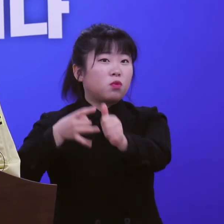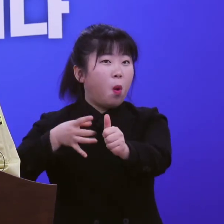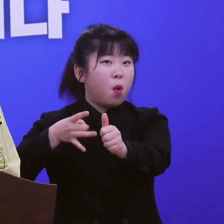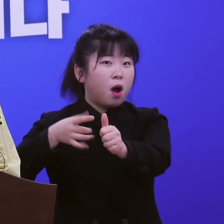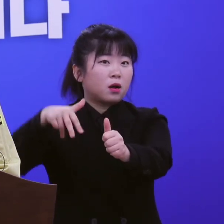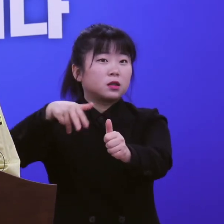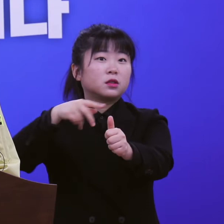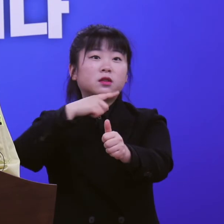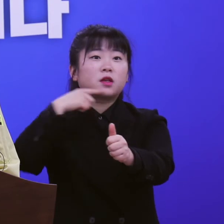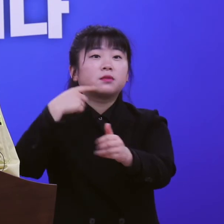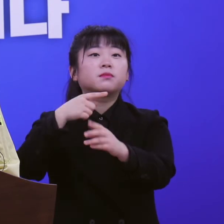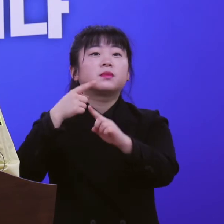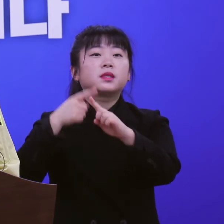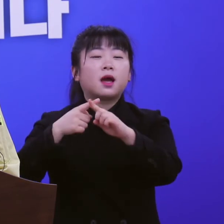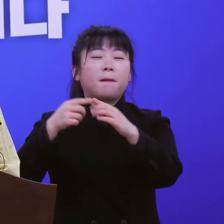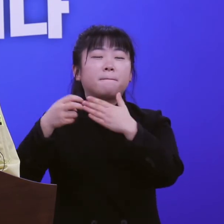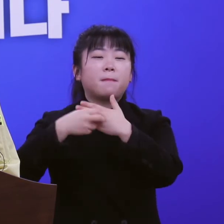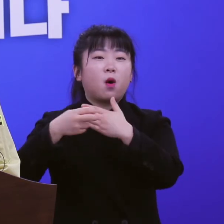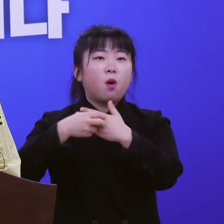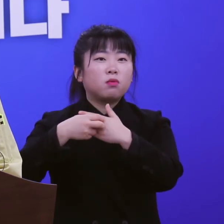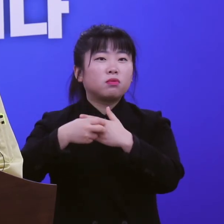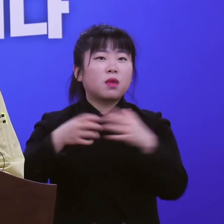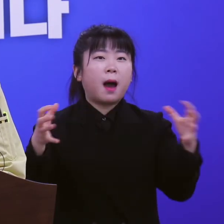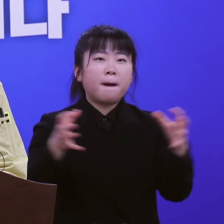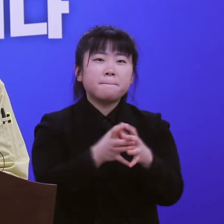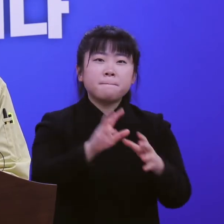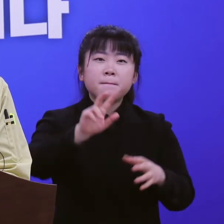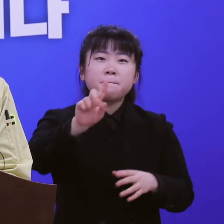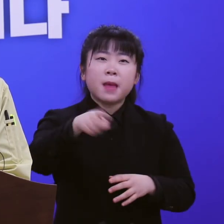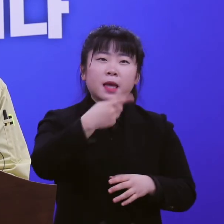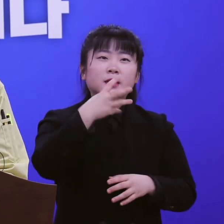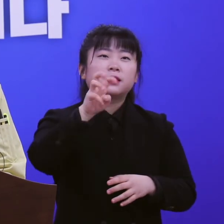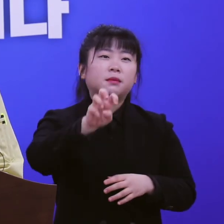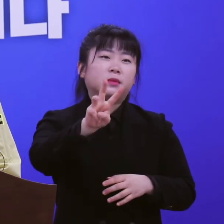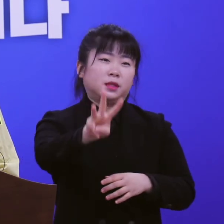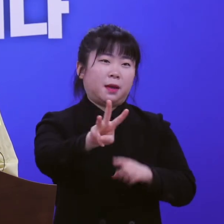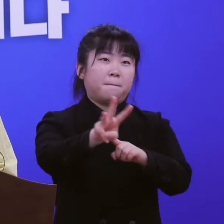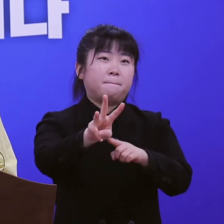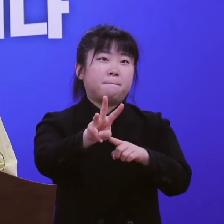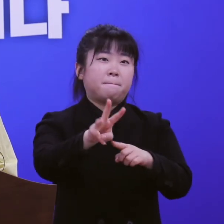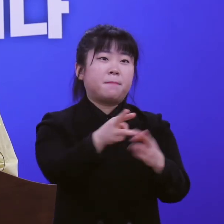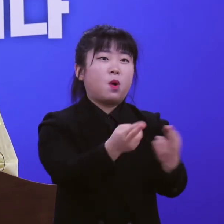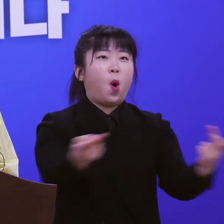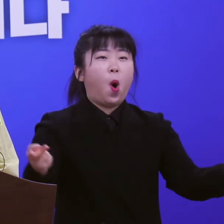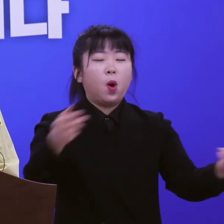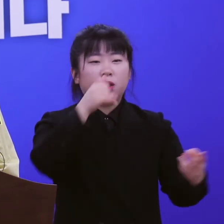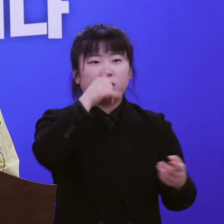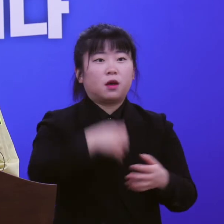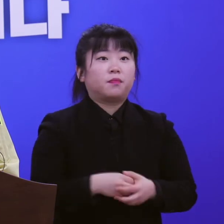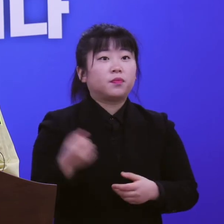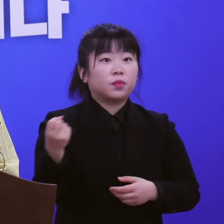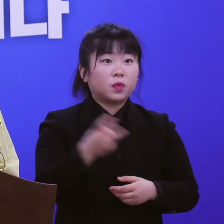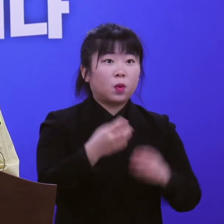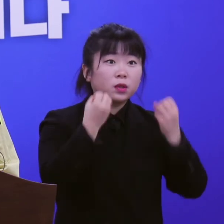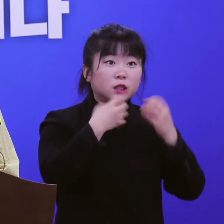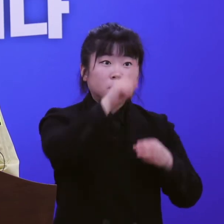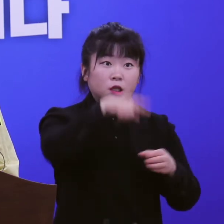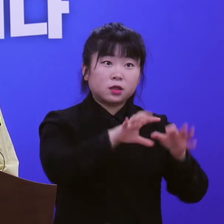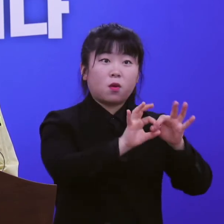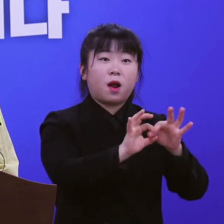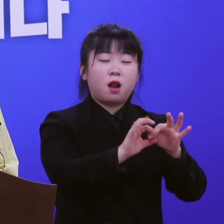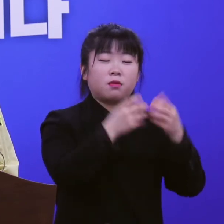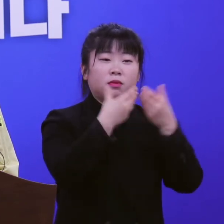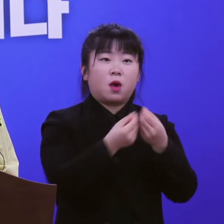133개 병상입니다. 다음은 신천지 신도와 교육생 조사 상황을 말씀드리겠습니다.